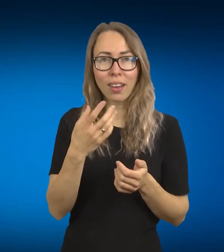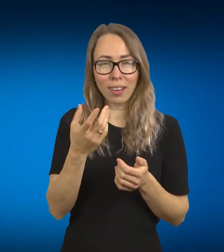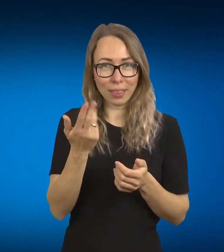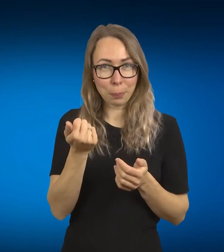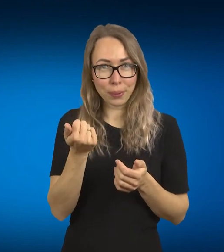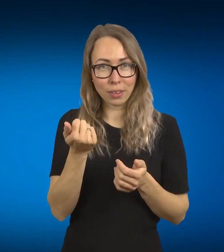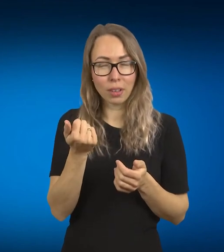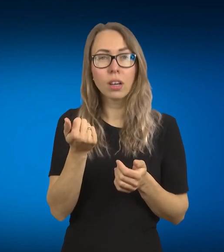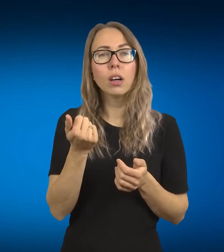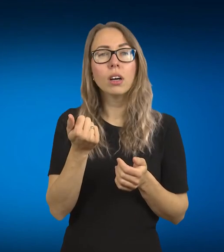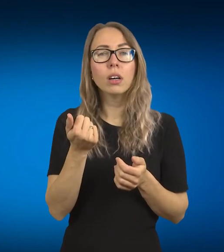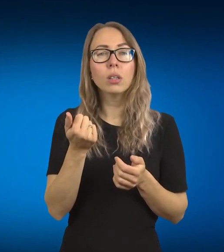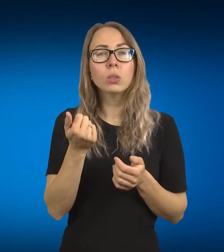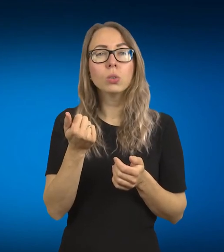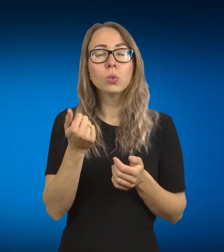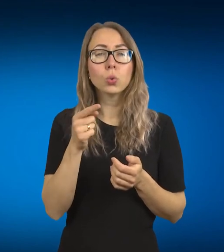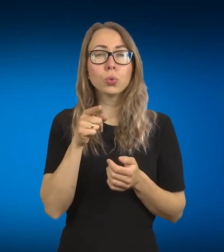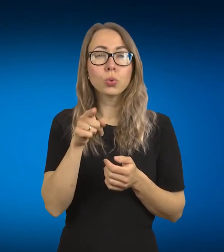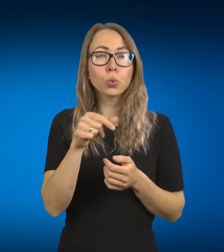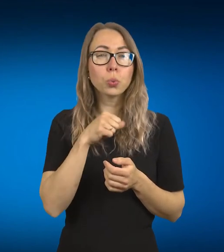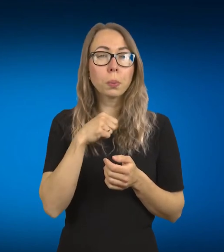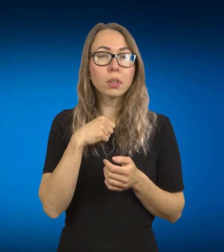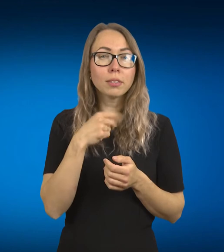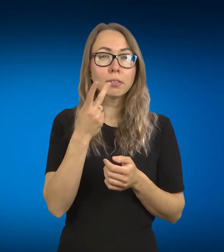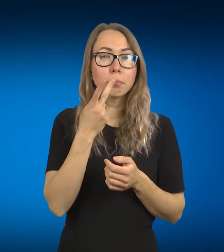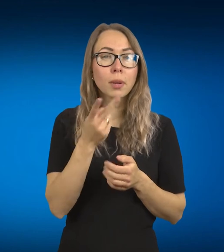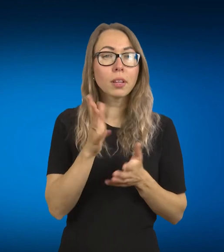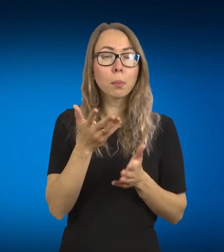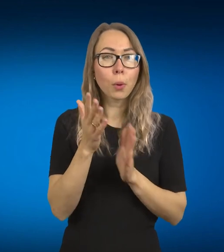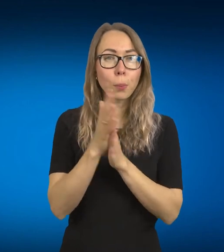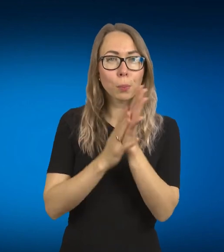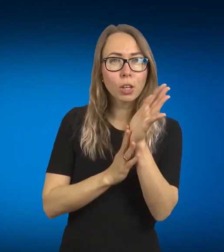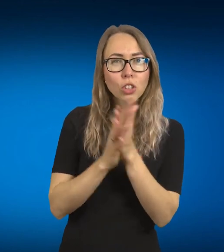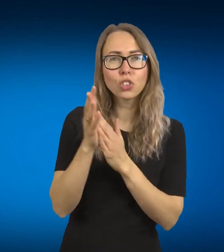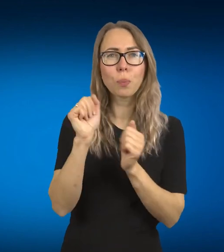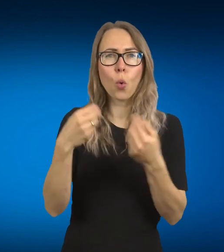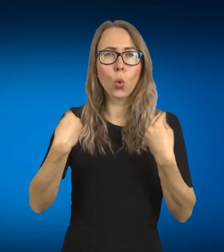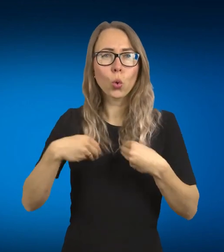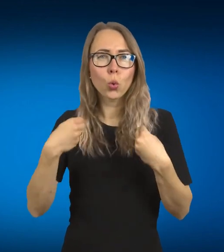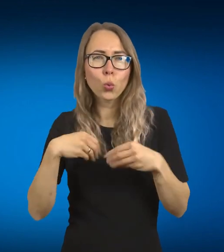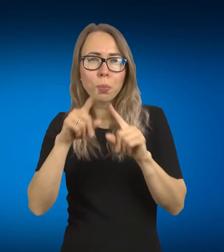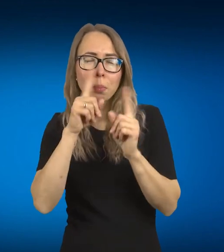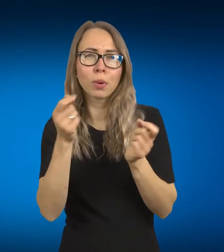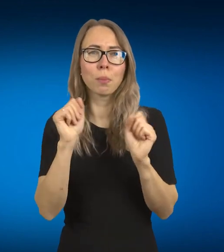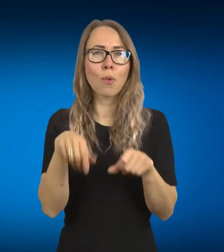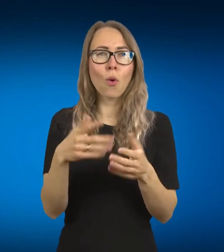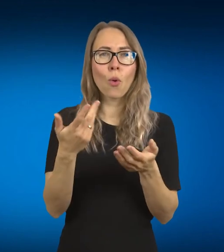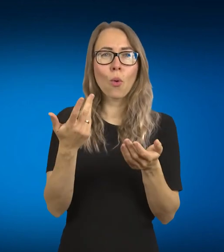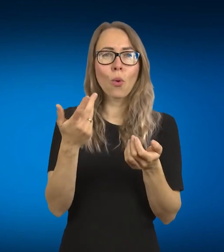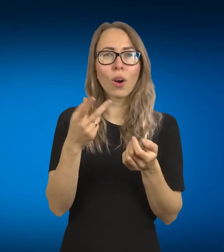tai būtų vėlgi išmanėsios piršinės, kur dar tikrai turbūt tam tikra kelionė yra, kad jos būtų patogios, ar ne, ir tikrai ten